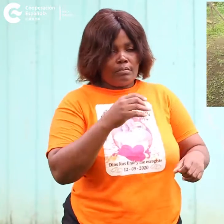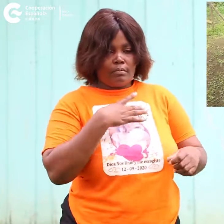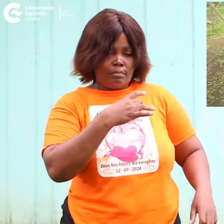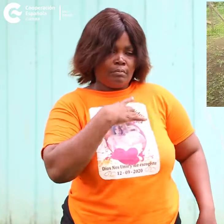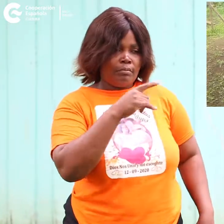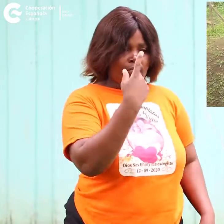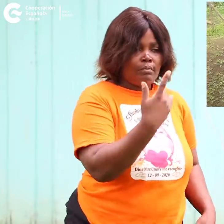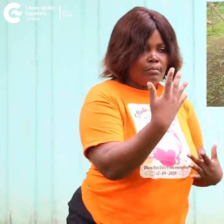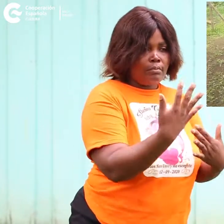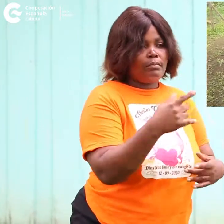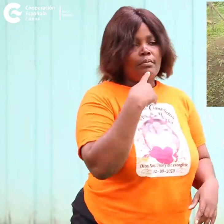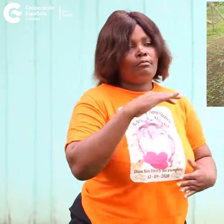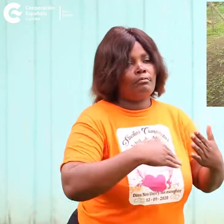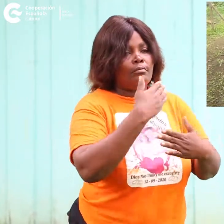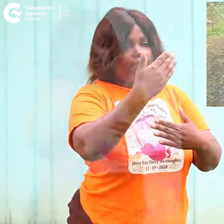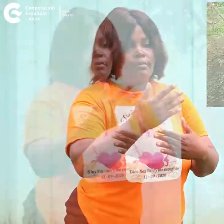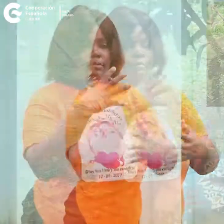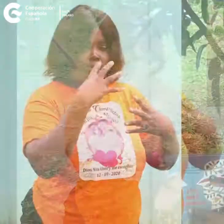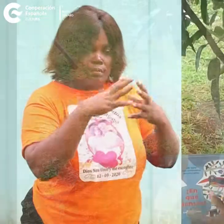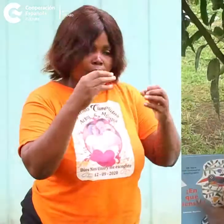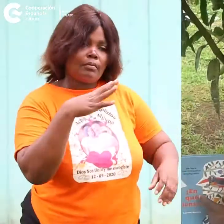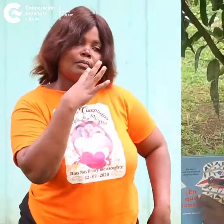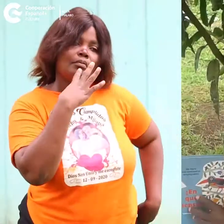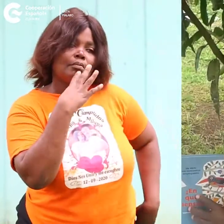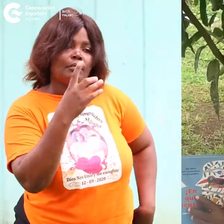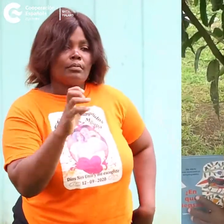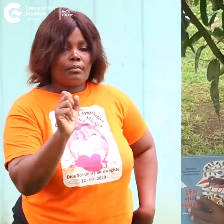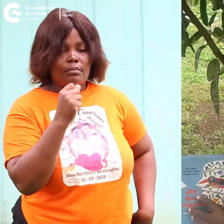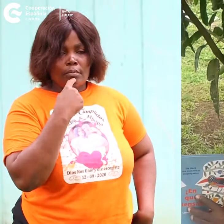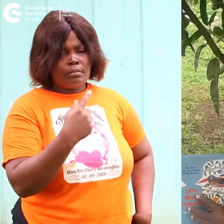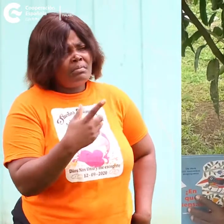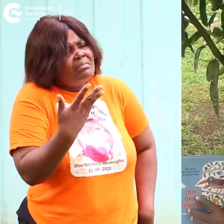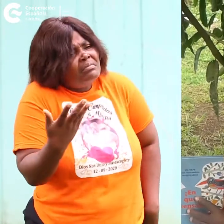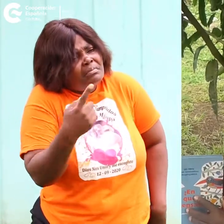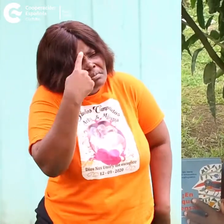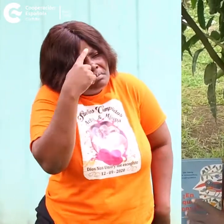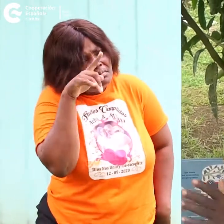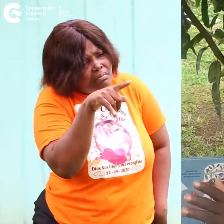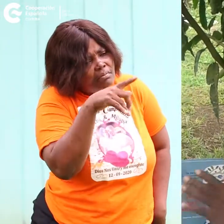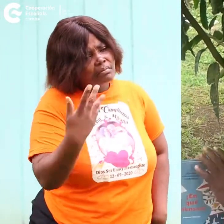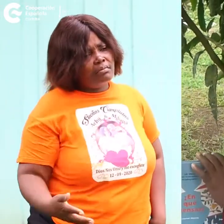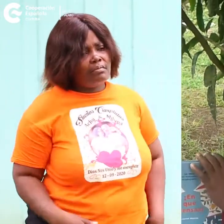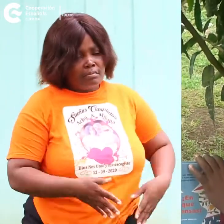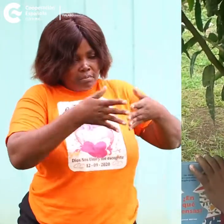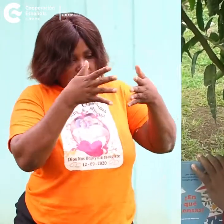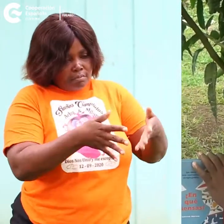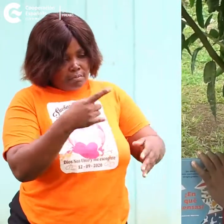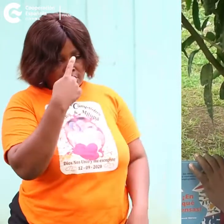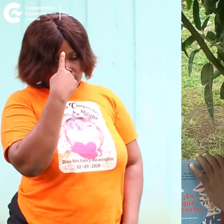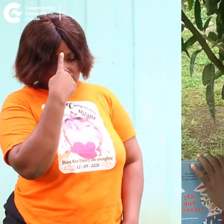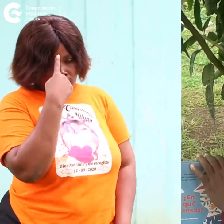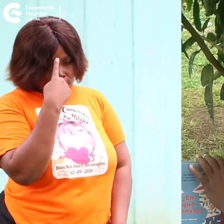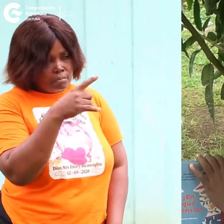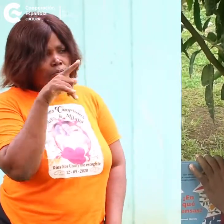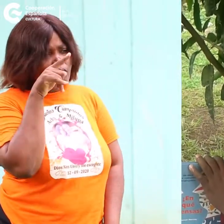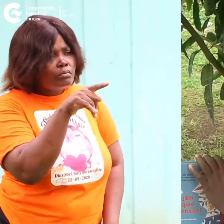les guste y la próxima comentaremos sobre el contenido de en qué piensas les dejamos con esta reflexión